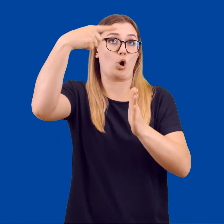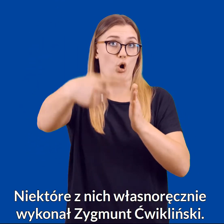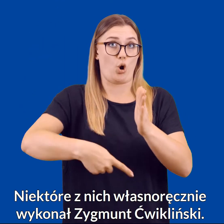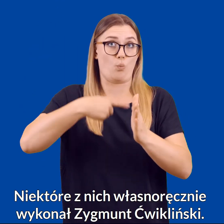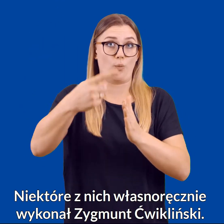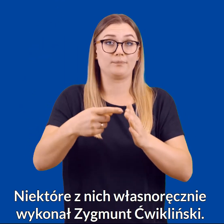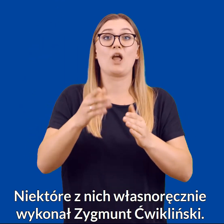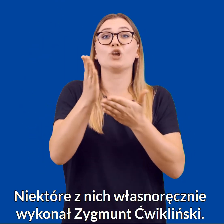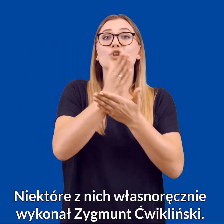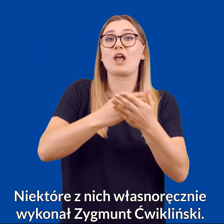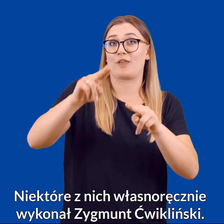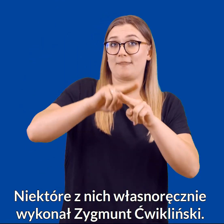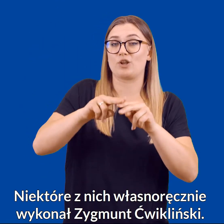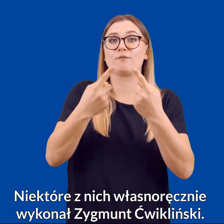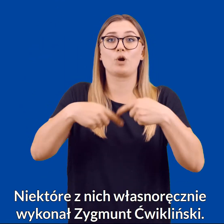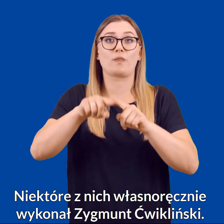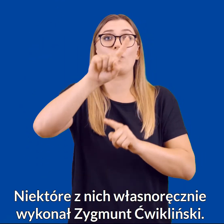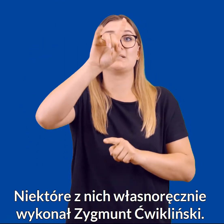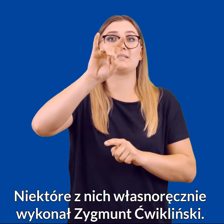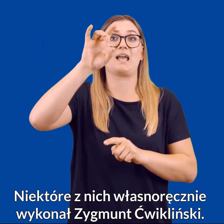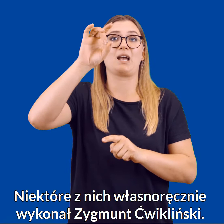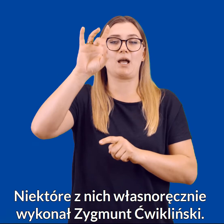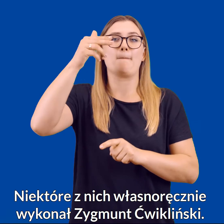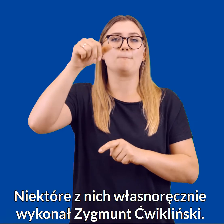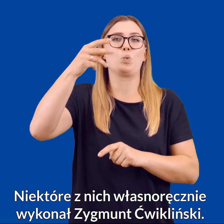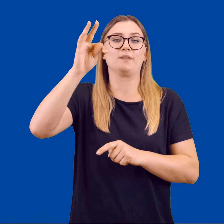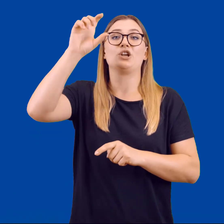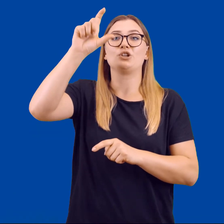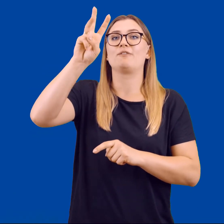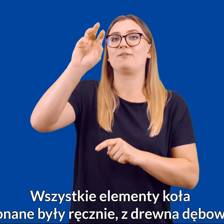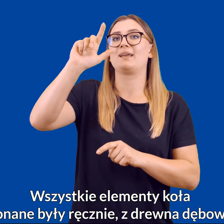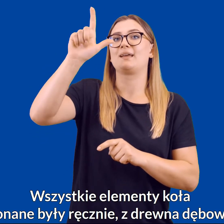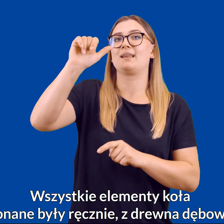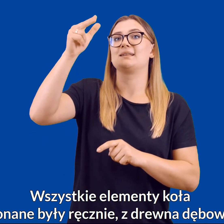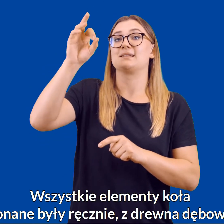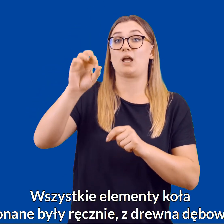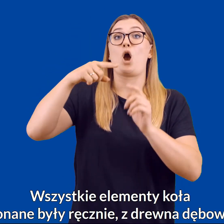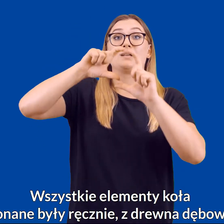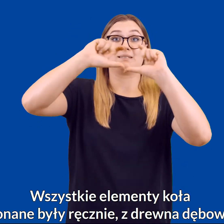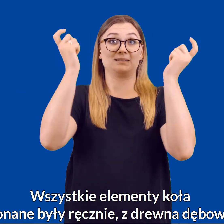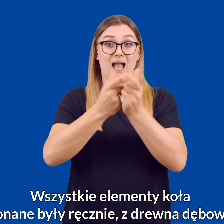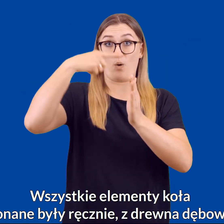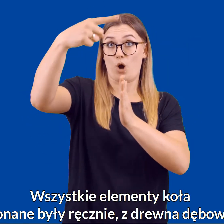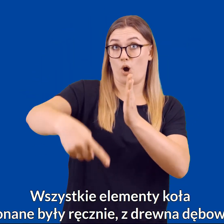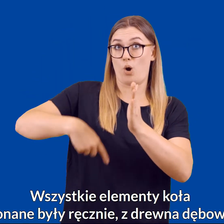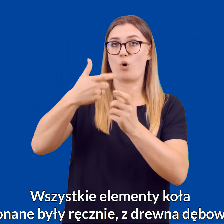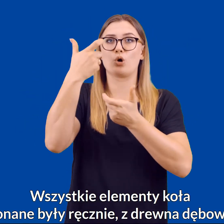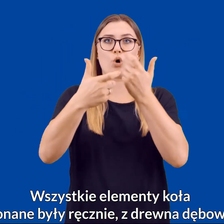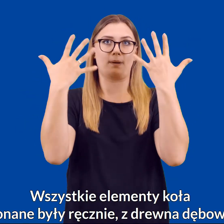Niektóre z nich własnoręcznie wykonał Zygmunt Ćwikliński. Wszystkie elementy koła wykonane były ręcznie z